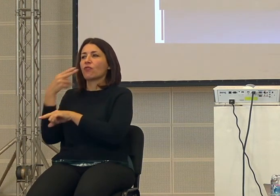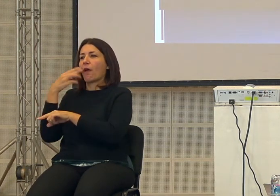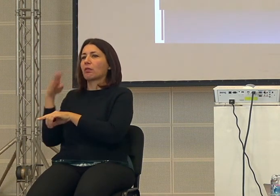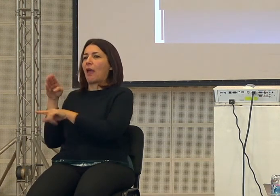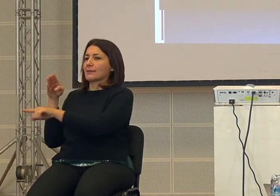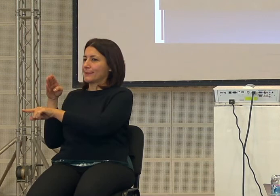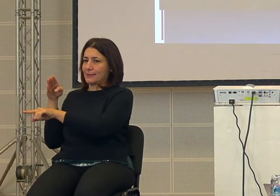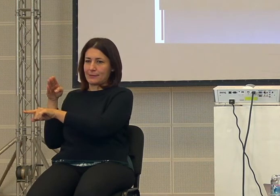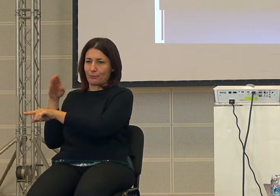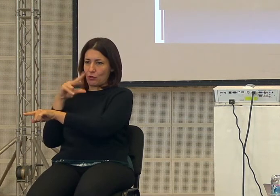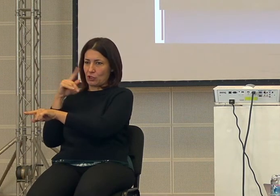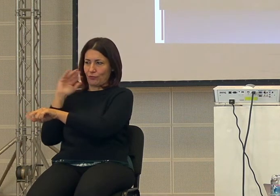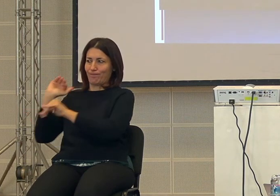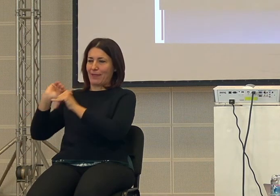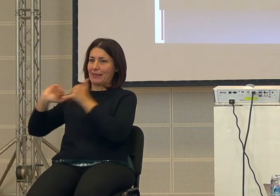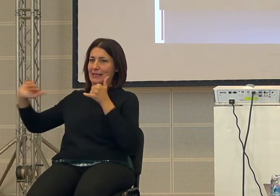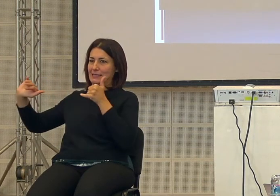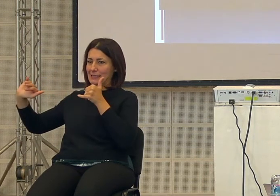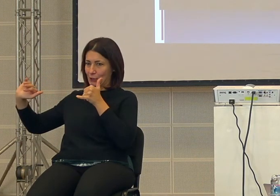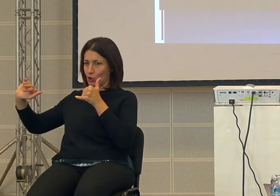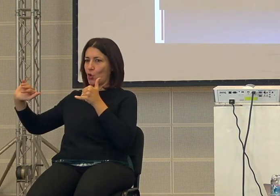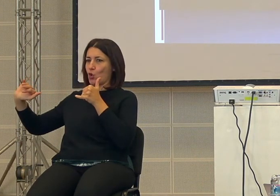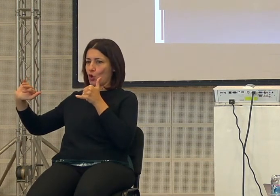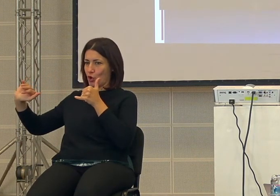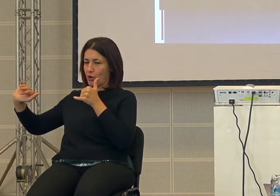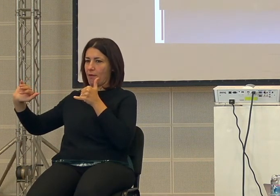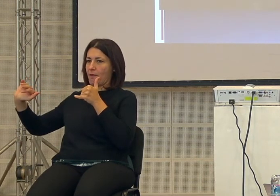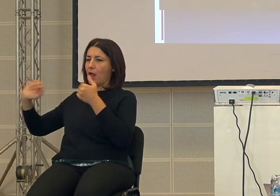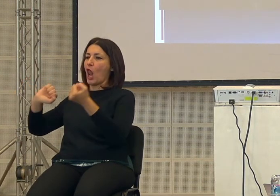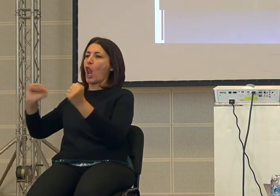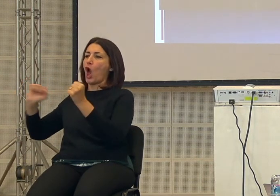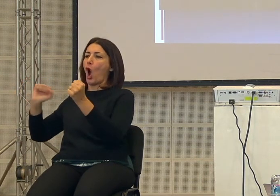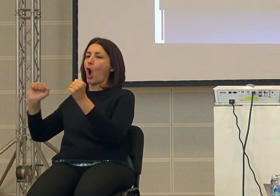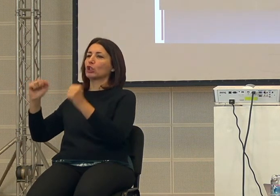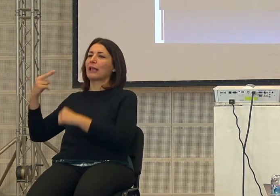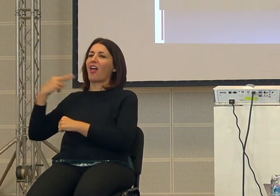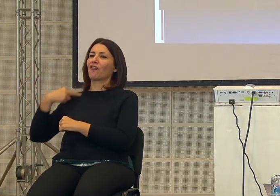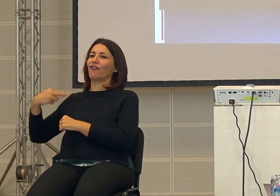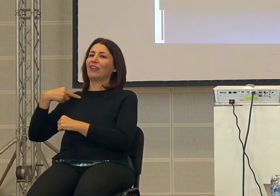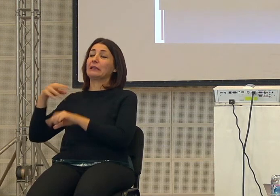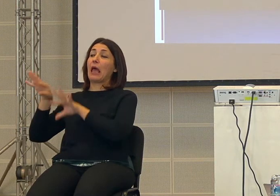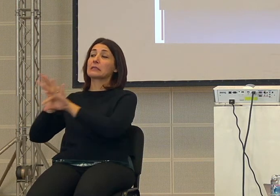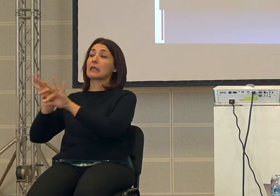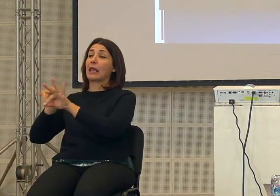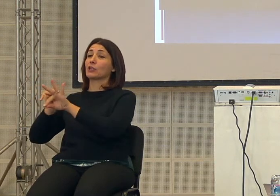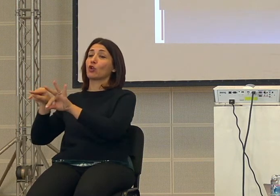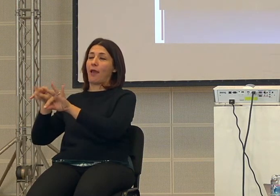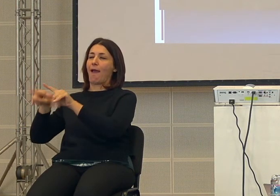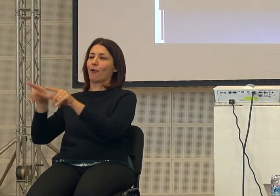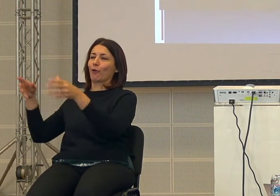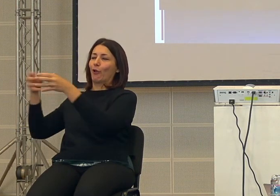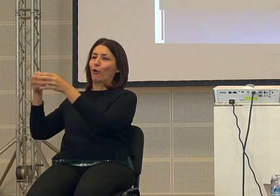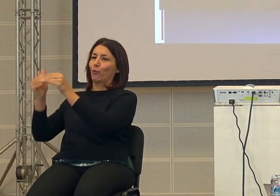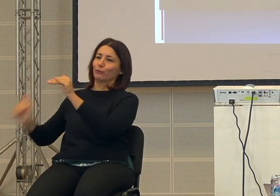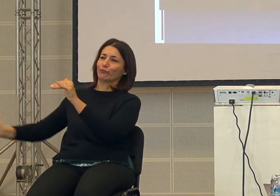invece come sapete fa una distinzione dove dice che la lotta per la vita ha selezionato delle razze perché